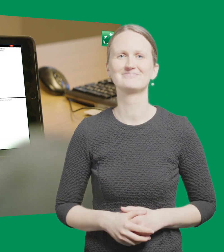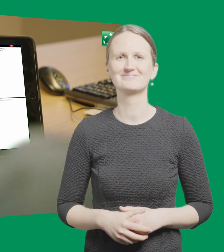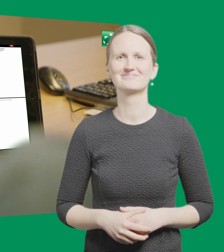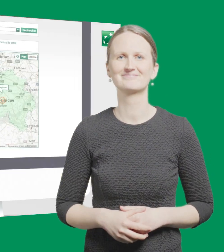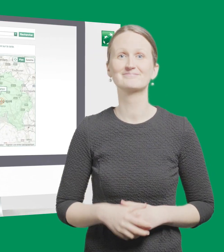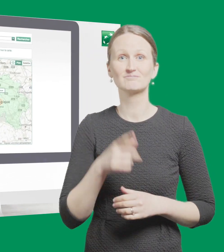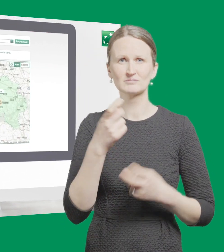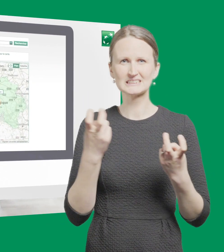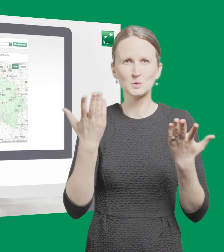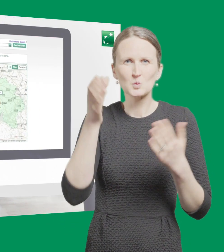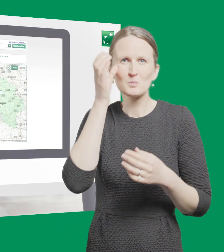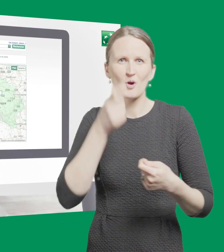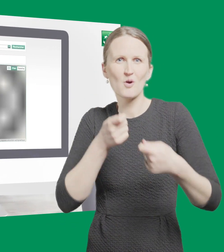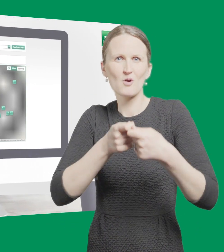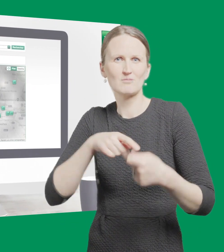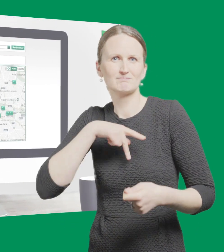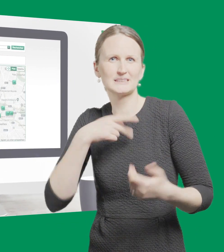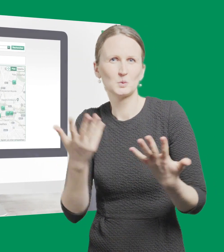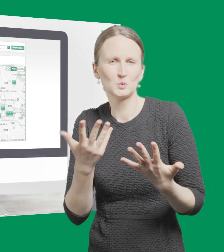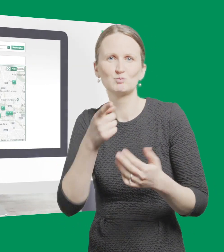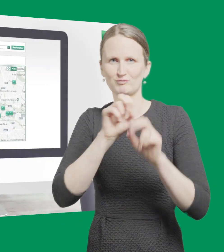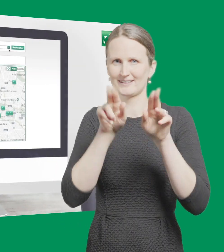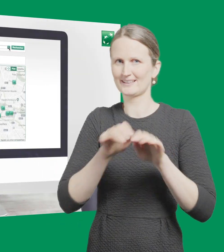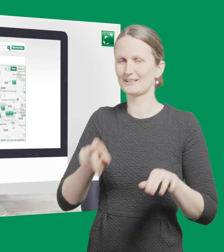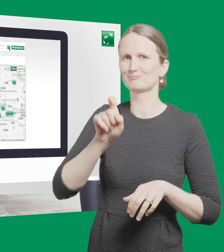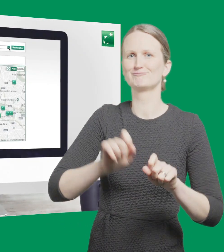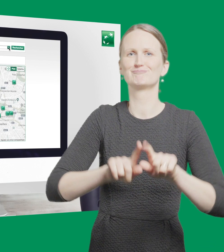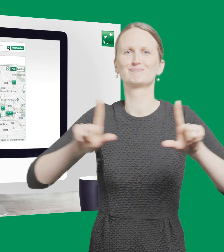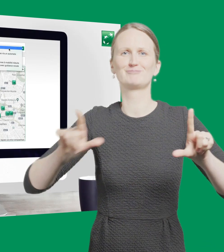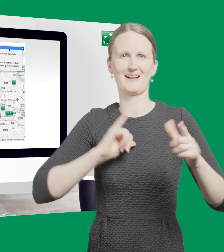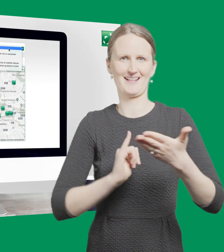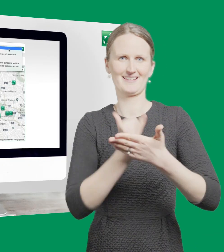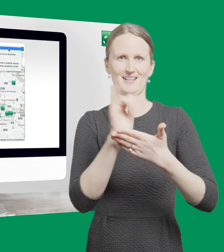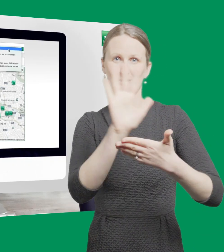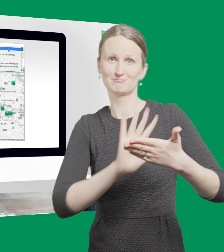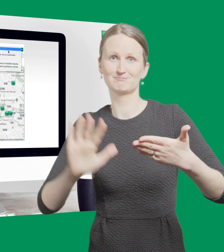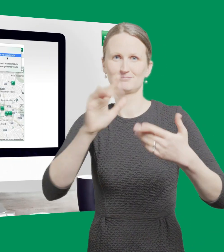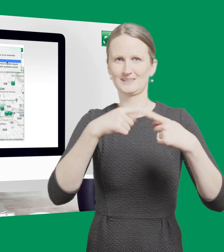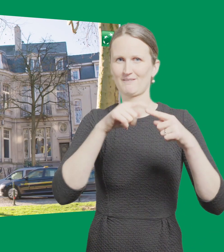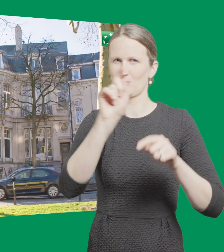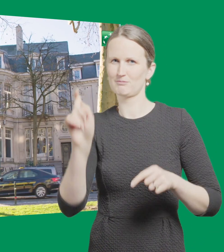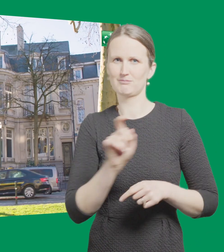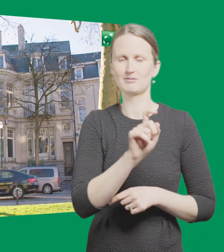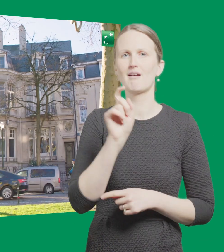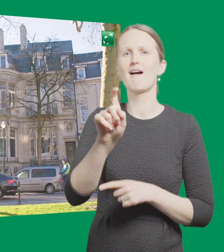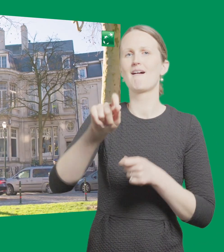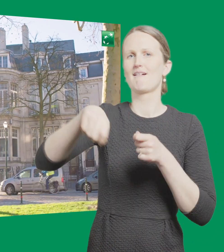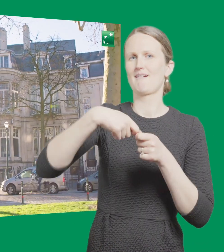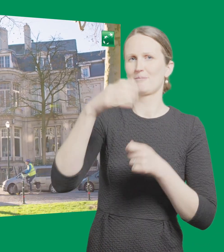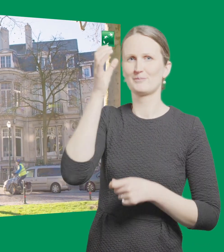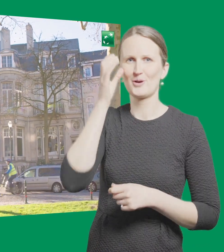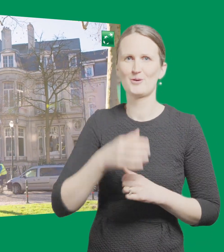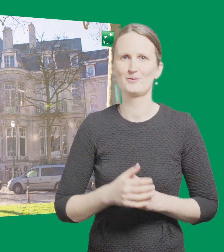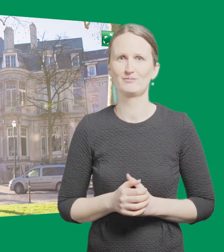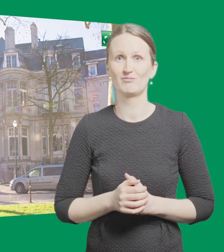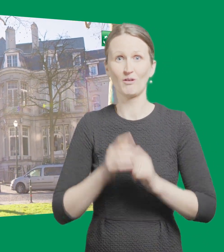d'une entrevue. L'outil de recherche d'agence sur notre site Web vous donne un aperçu des infrastructures spécifiques à chaque agence. Mais nous voulons aussi